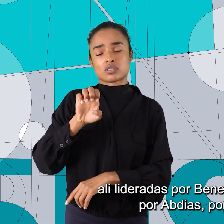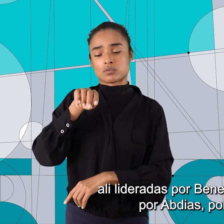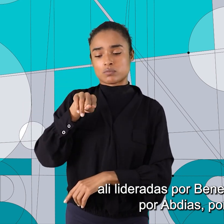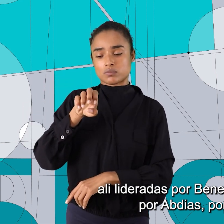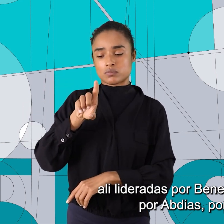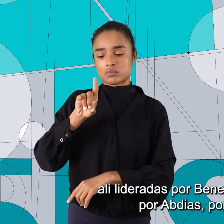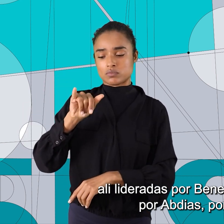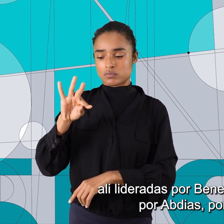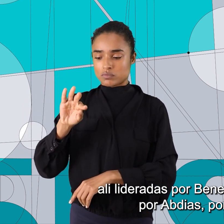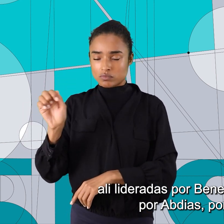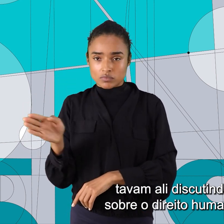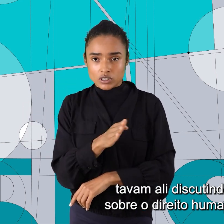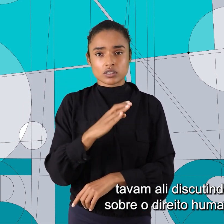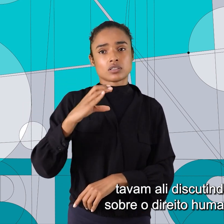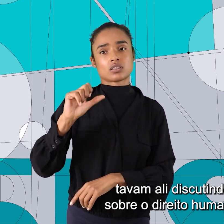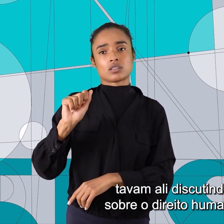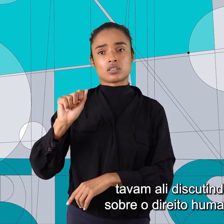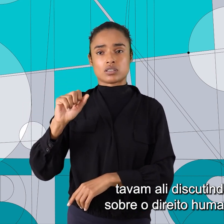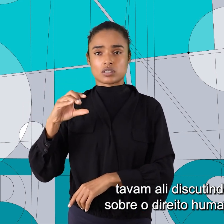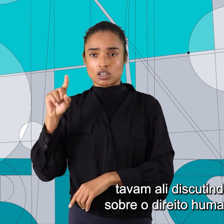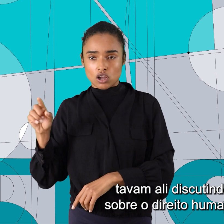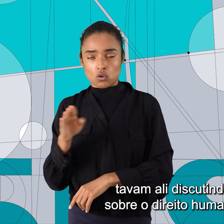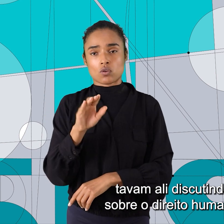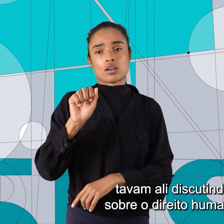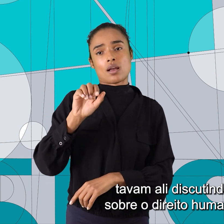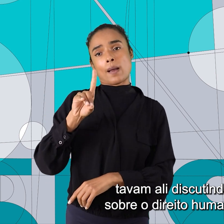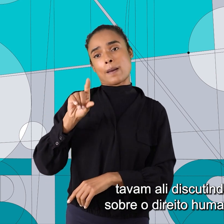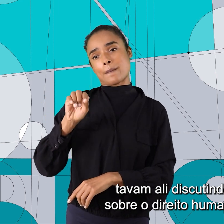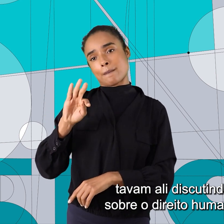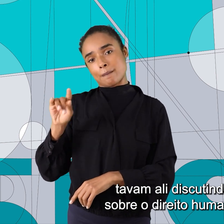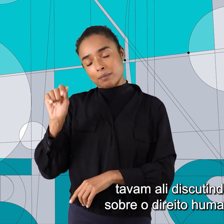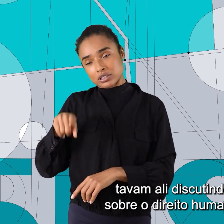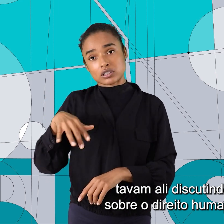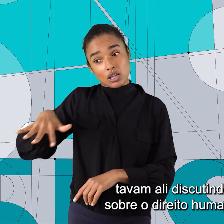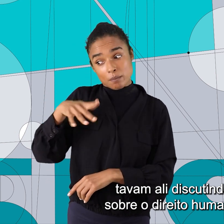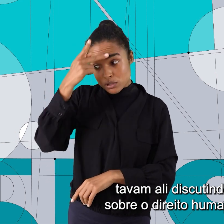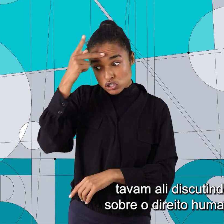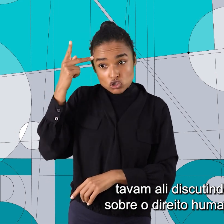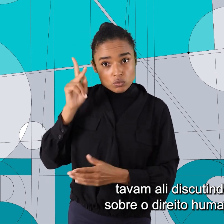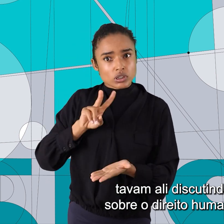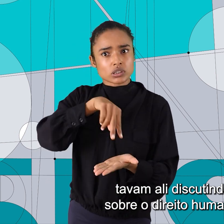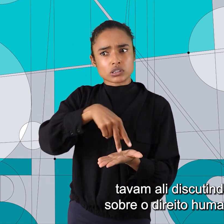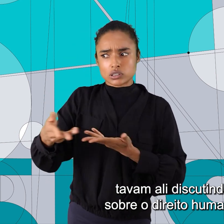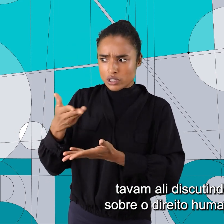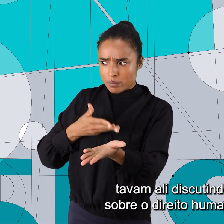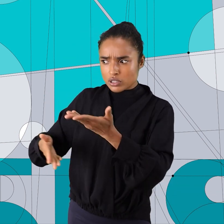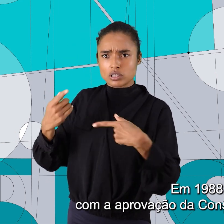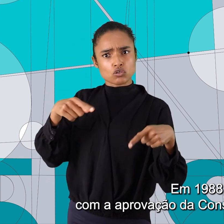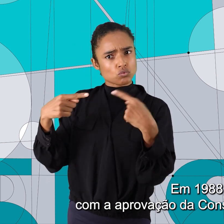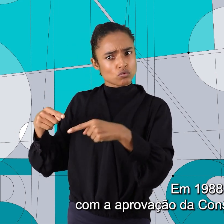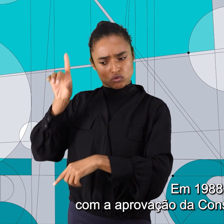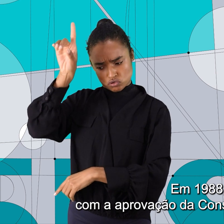Silva, por Abdias, por Caó, estavam ali discutindo também sobre o direito humano à saúde.